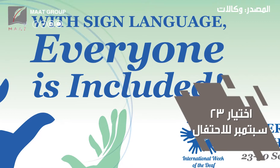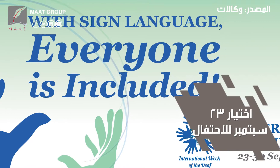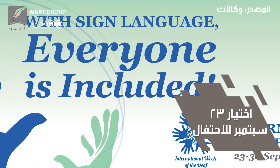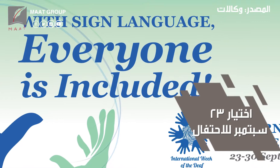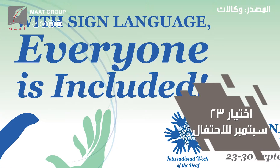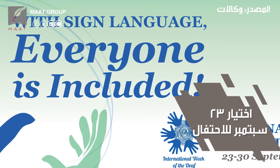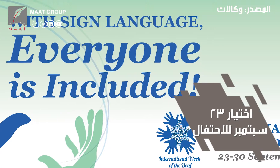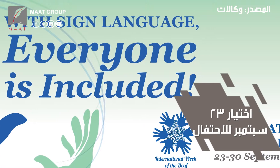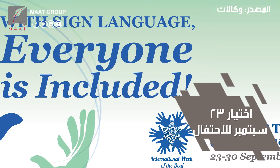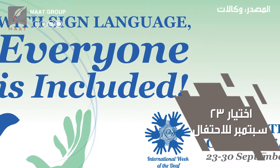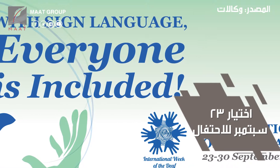لغة الإشارة